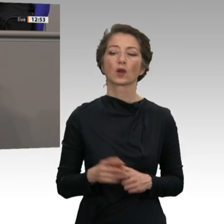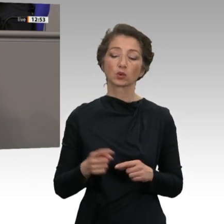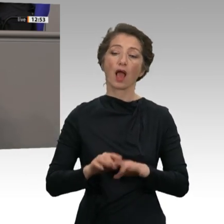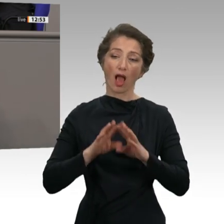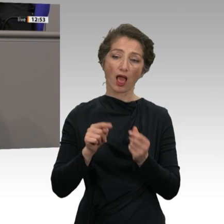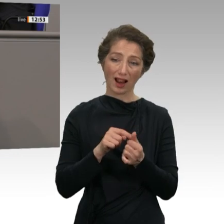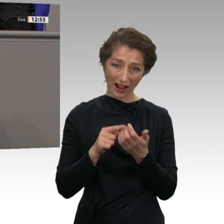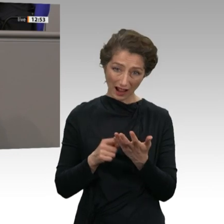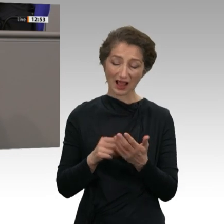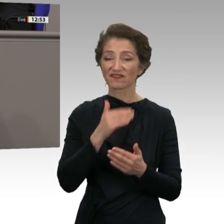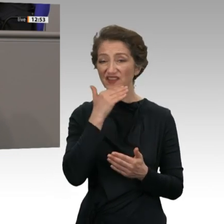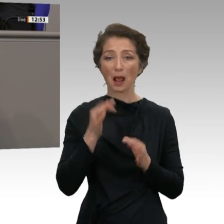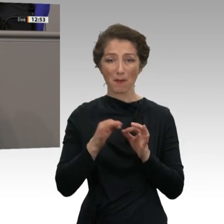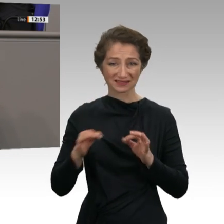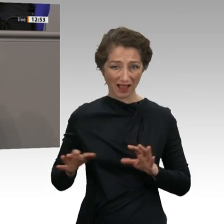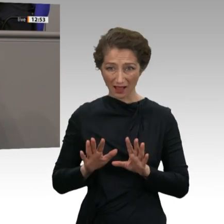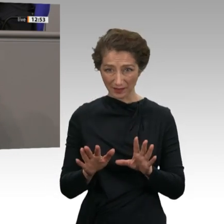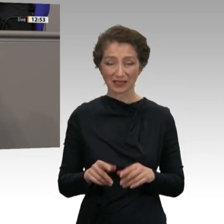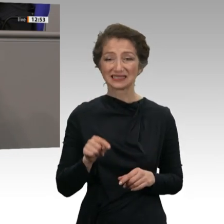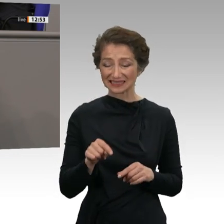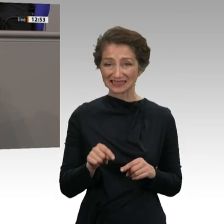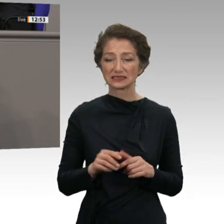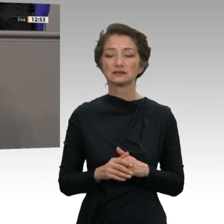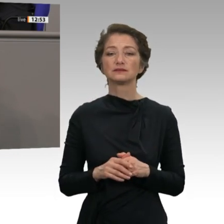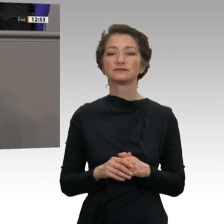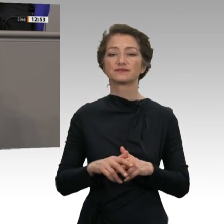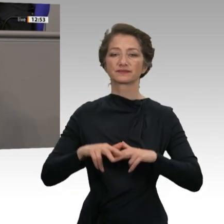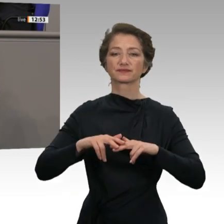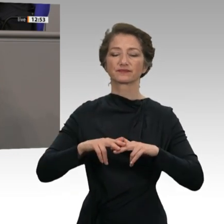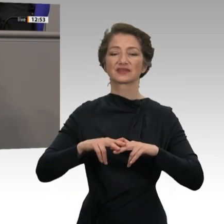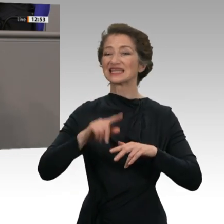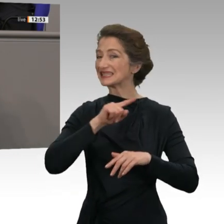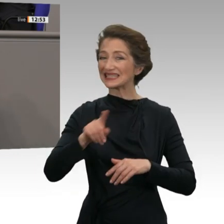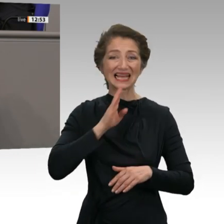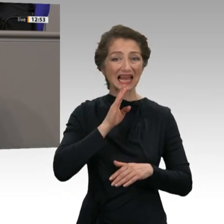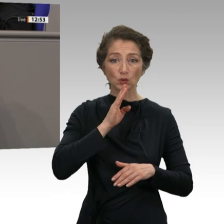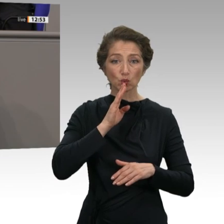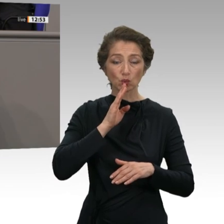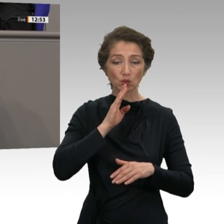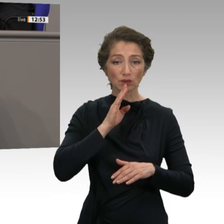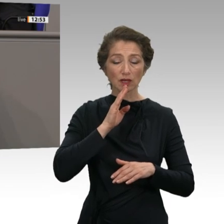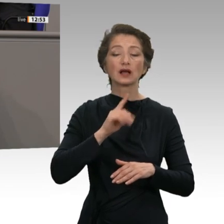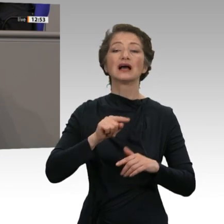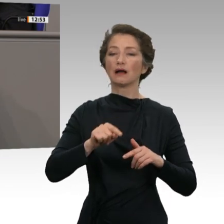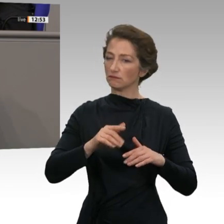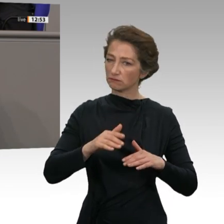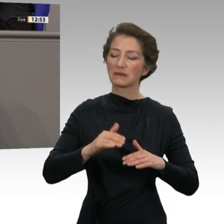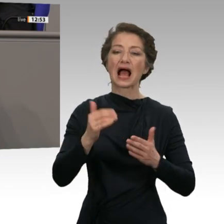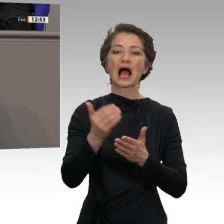andere Maßnahmen nicht für eine Rente oberhalb der Armutsgrenze genügen sollten, dann wollen wir sechstens mit der einkommens- und vermögensgeprüften